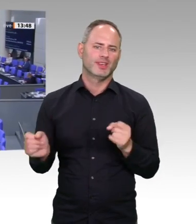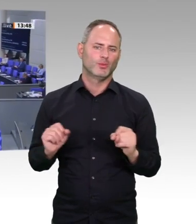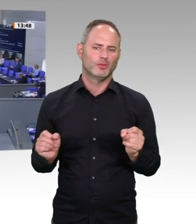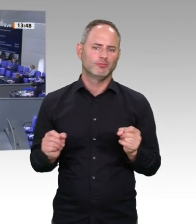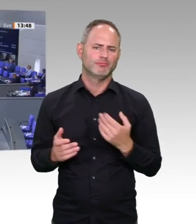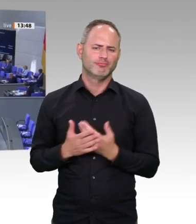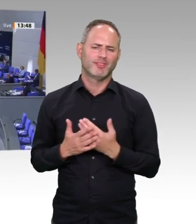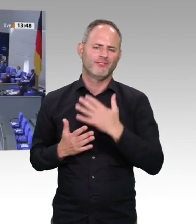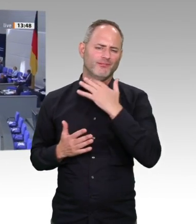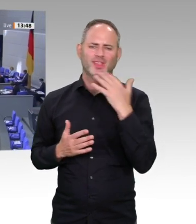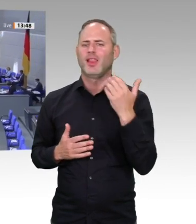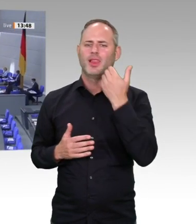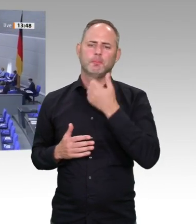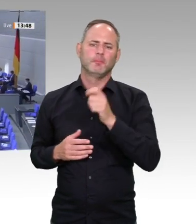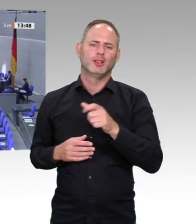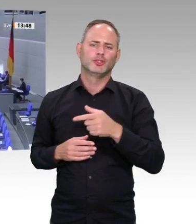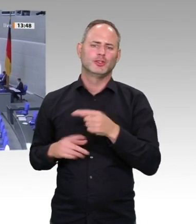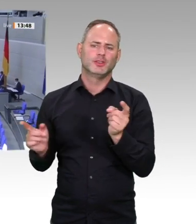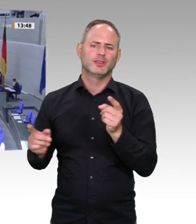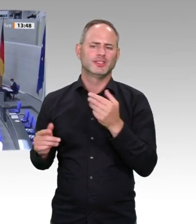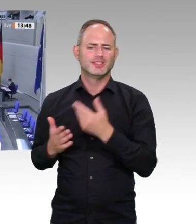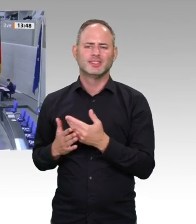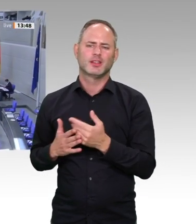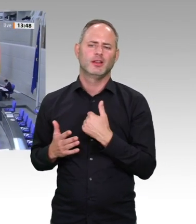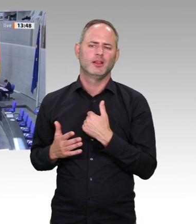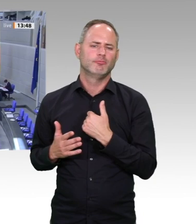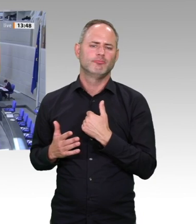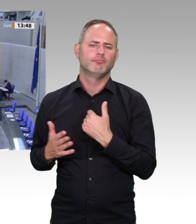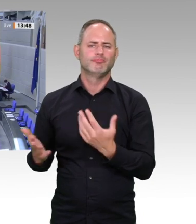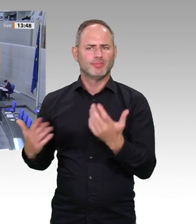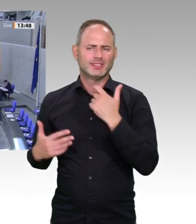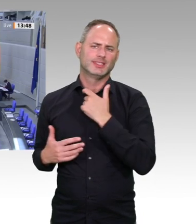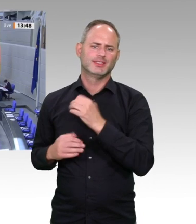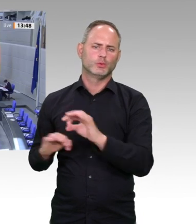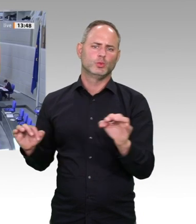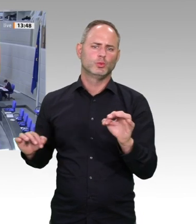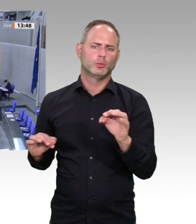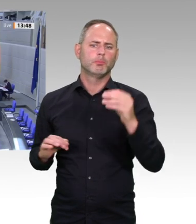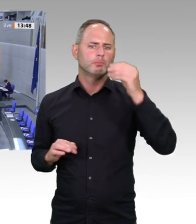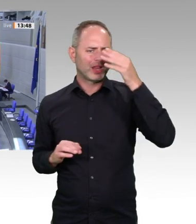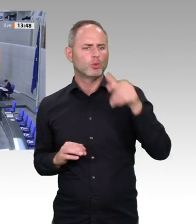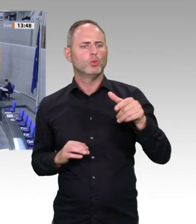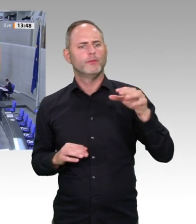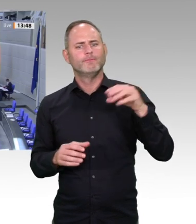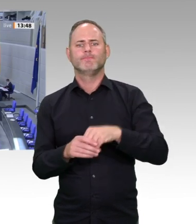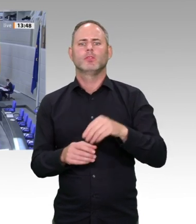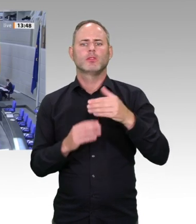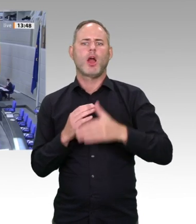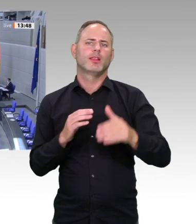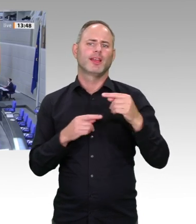Sehr geehrter Herr Präsident, liebe Kolleginnen und Kollegen, liebe Petra Sitte, ich habe nur drei Minuten, aber ein paar Sekunden muss ich opfern. Es